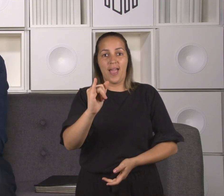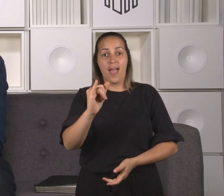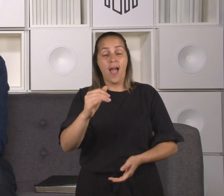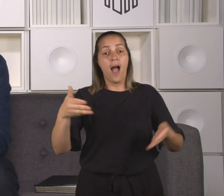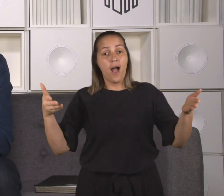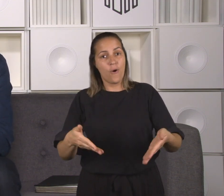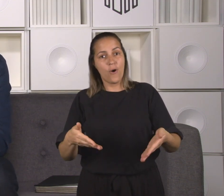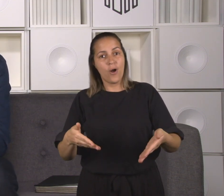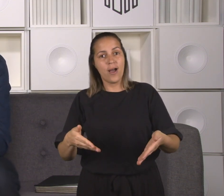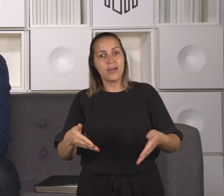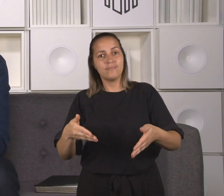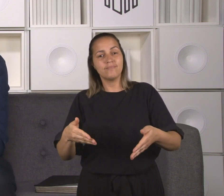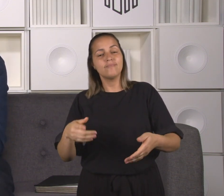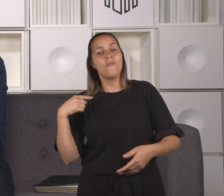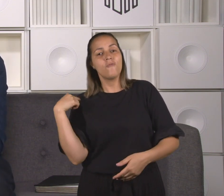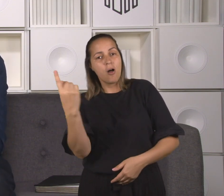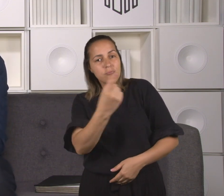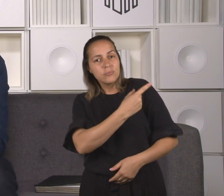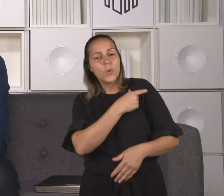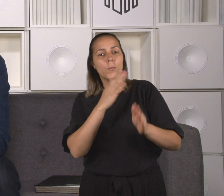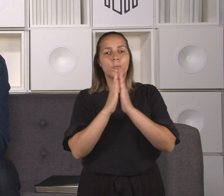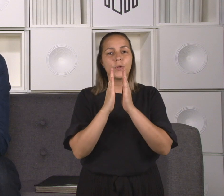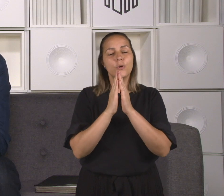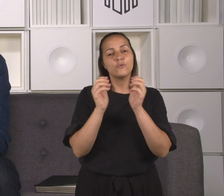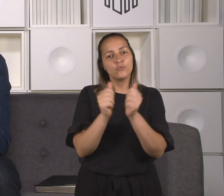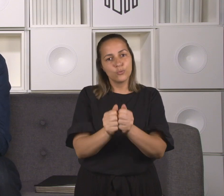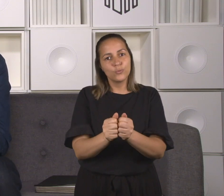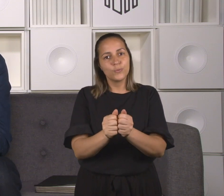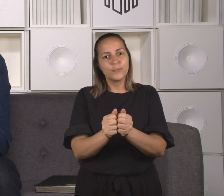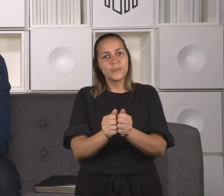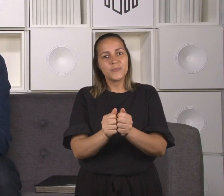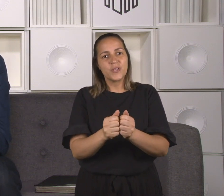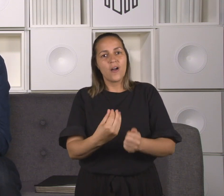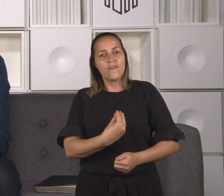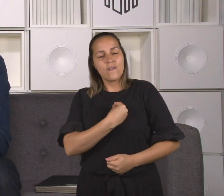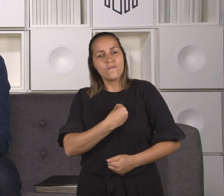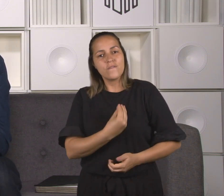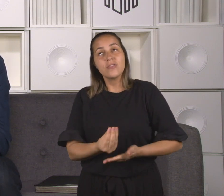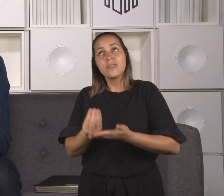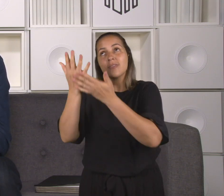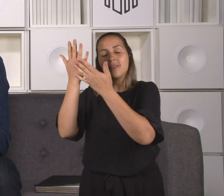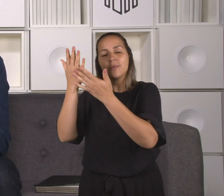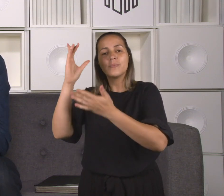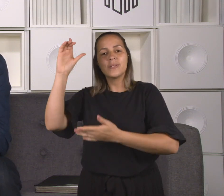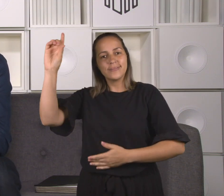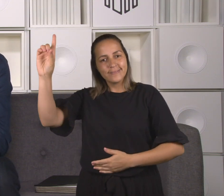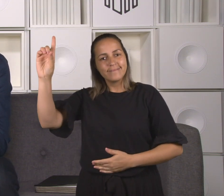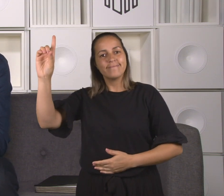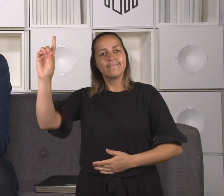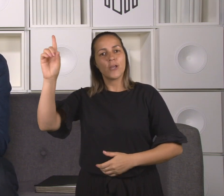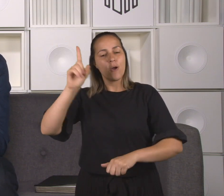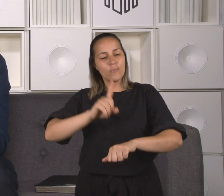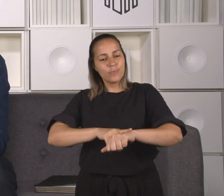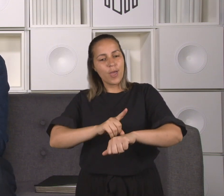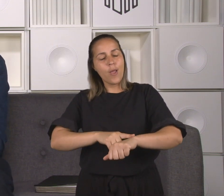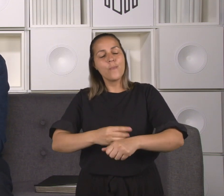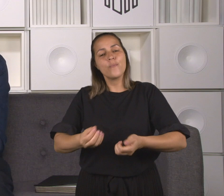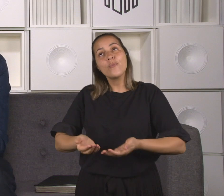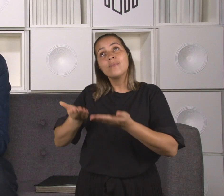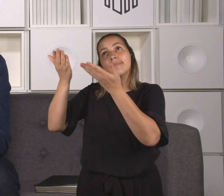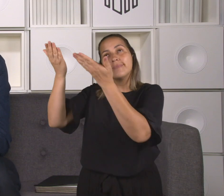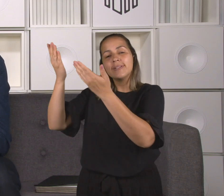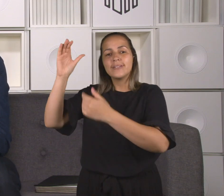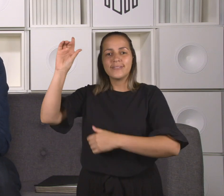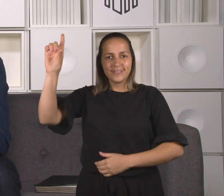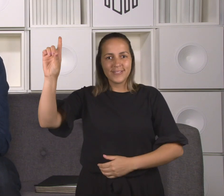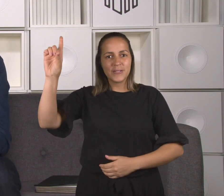convidar você a orar, a orar comigo e consagrarmos esses instantes e a nossa grande roda de conversa às mãos